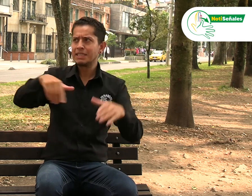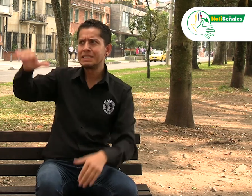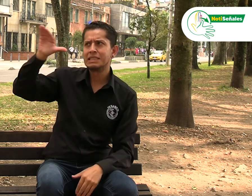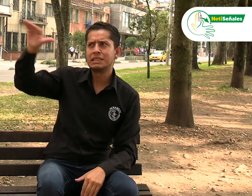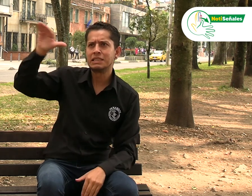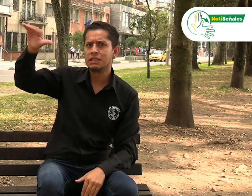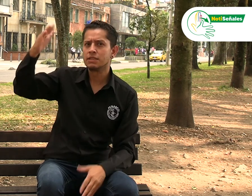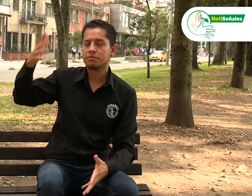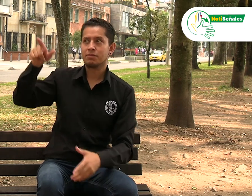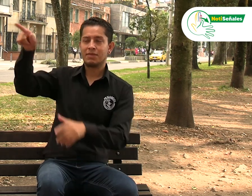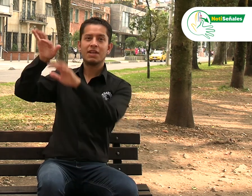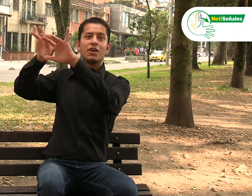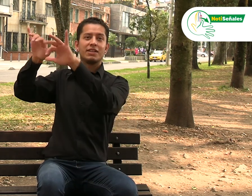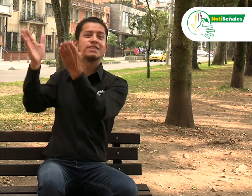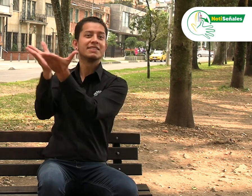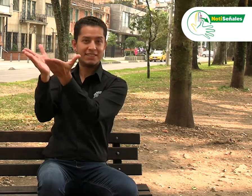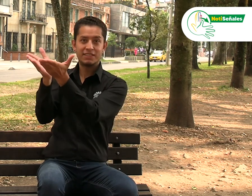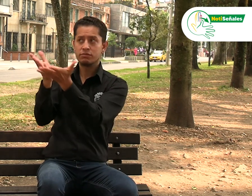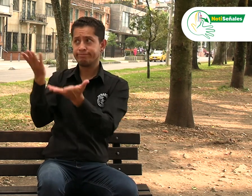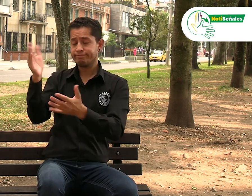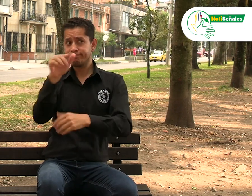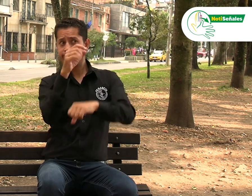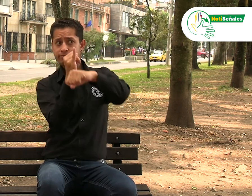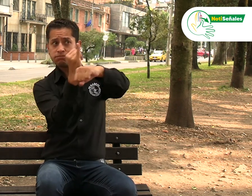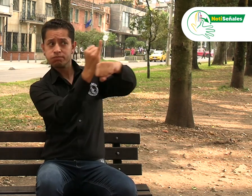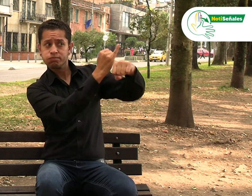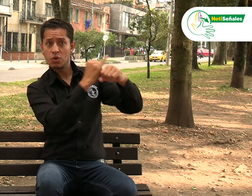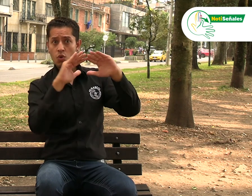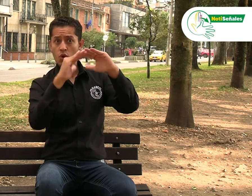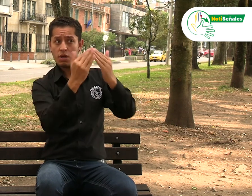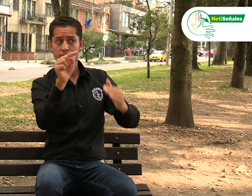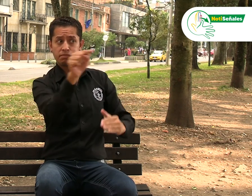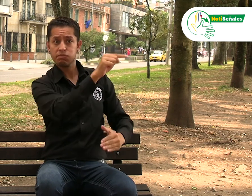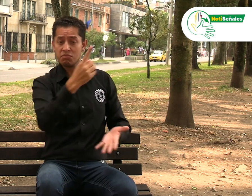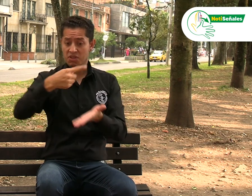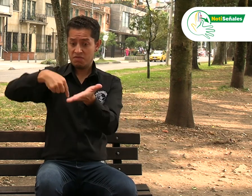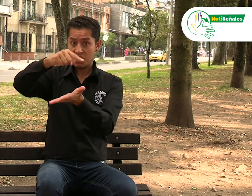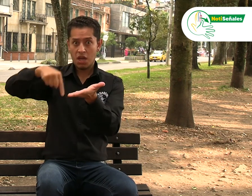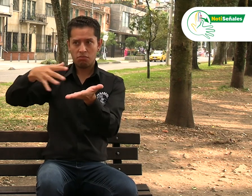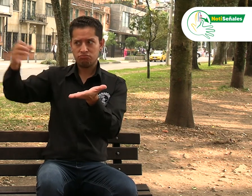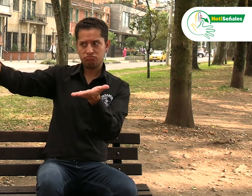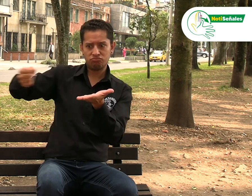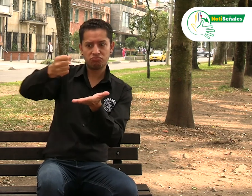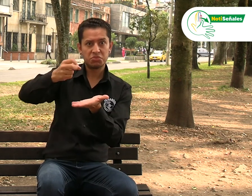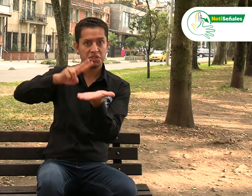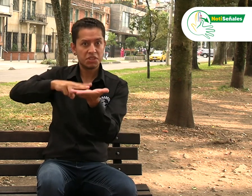para notificarle a la Secretaría de Educación que hasta el momento no se ha contratado el servicio de interpretación, los